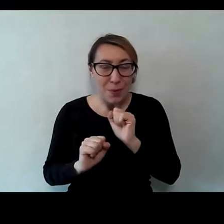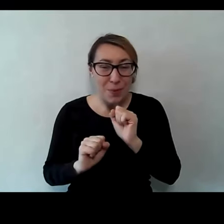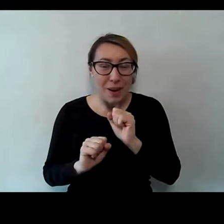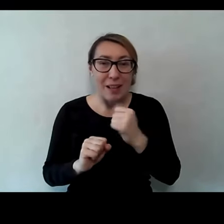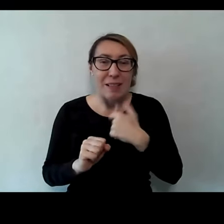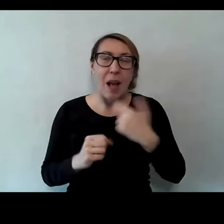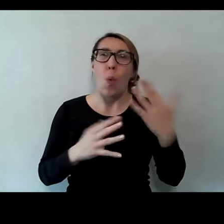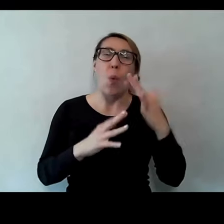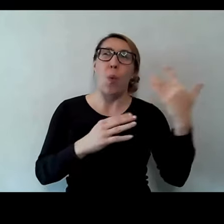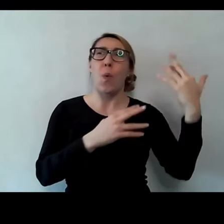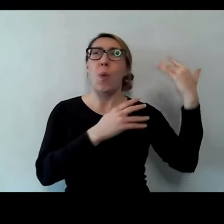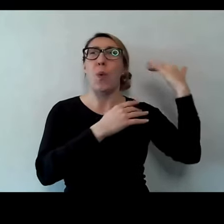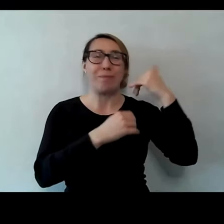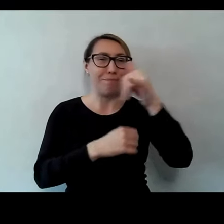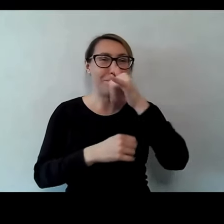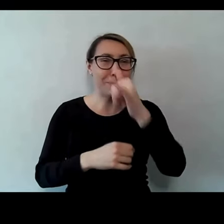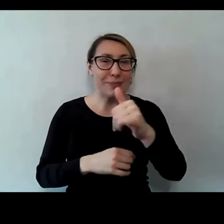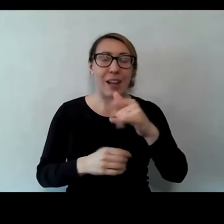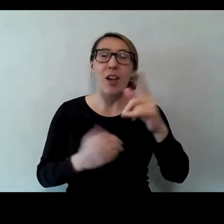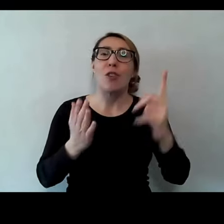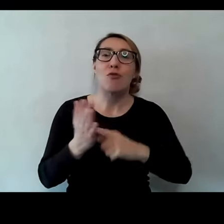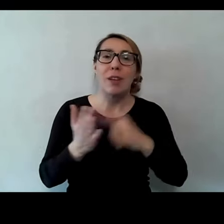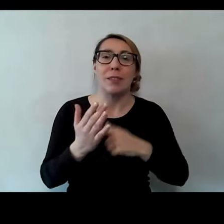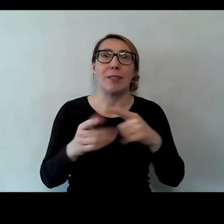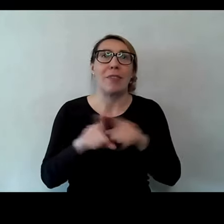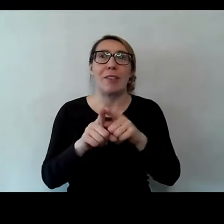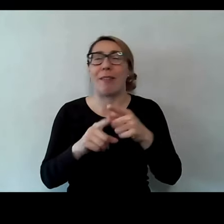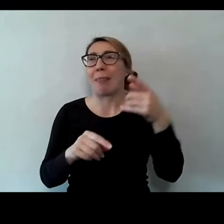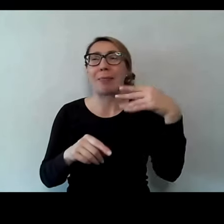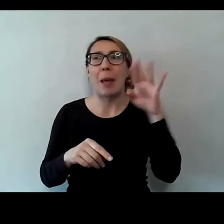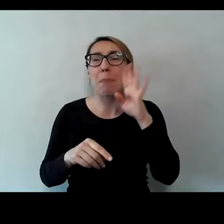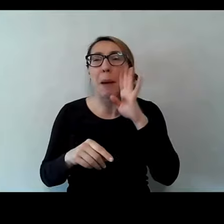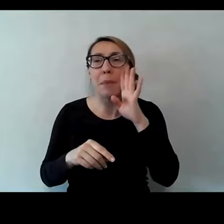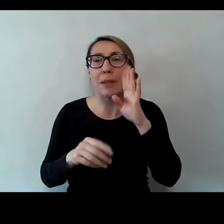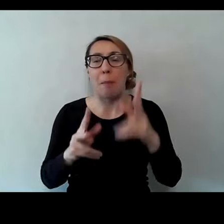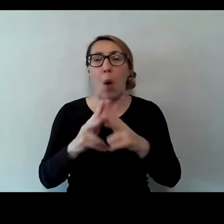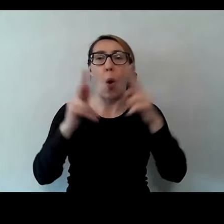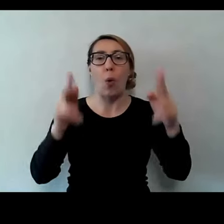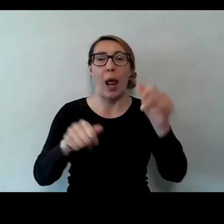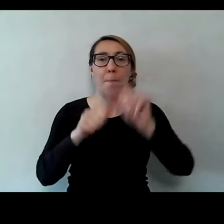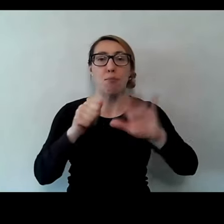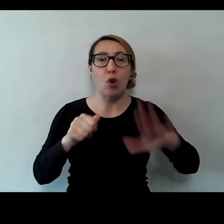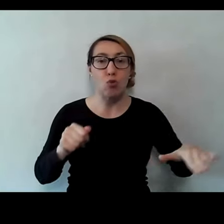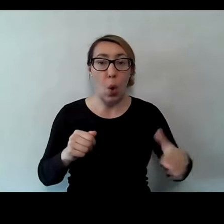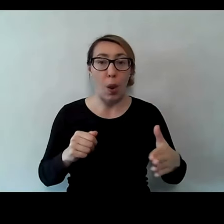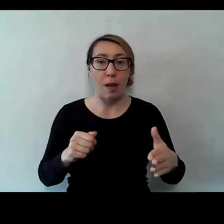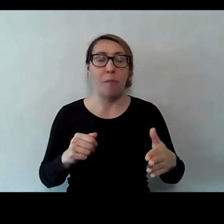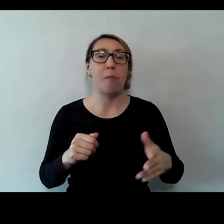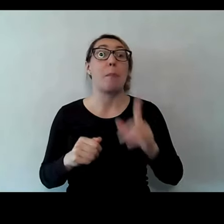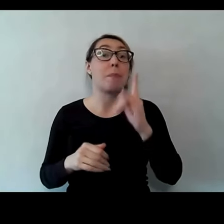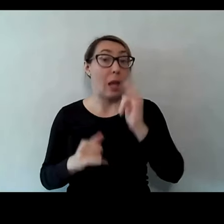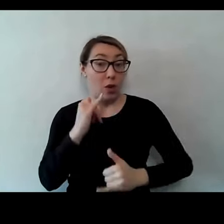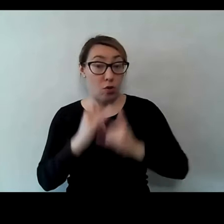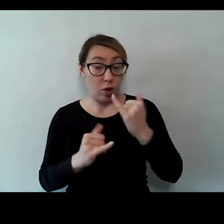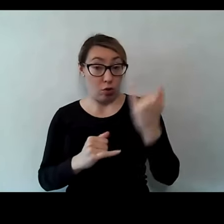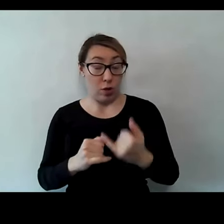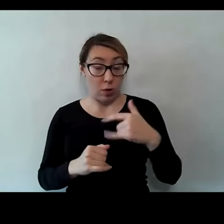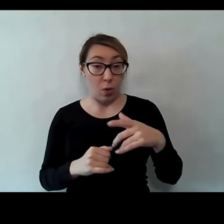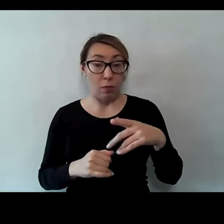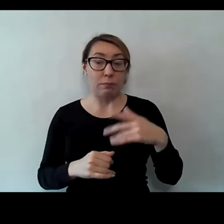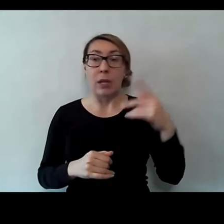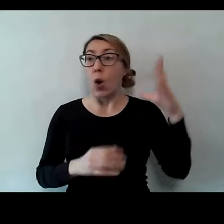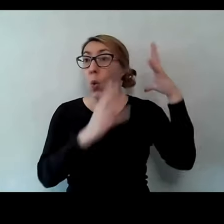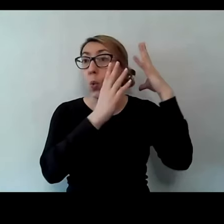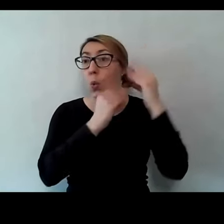sięgamy tak daleko. Często nawet nie pamiętamy okresu przedszkola, chociaż już bardziej, nie? Ale jeżeli dziecko straciło słów do trzeciego,